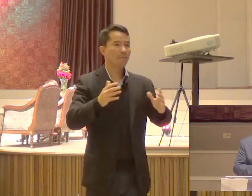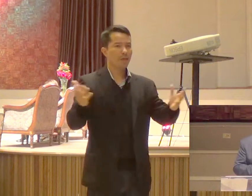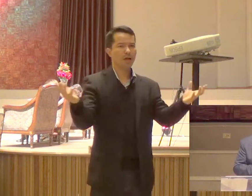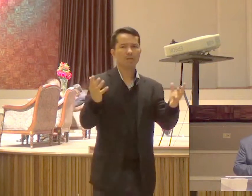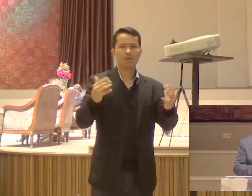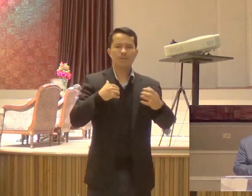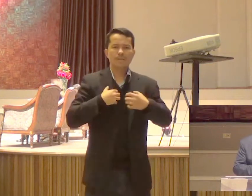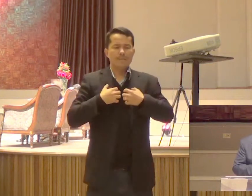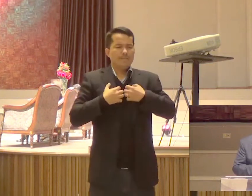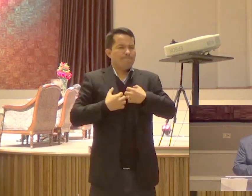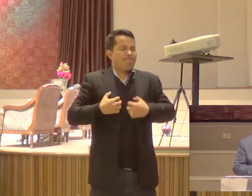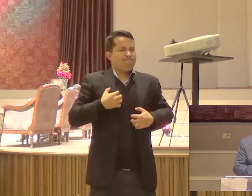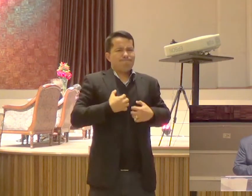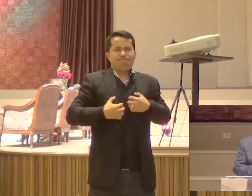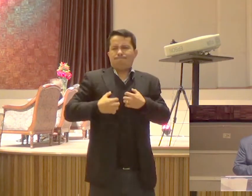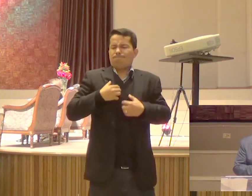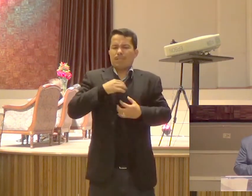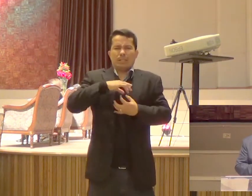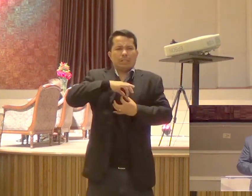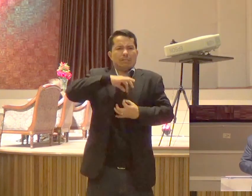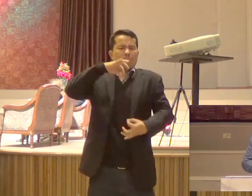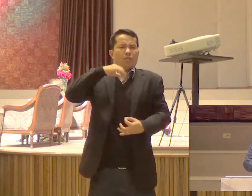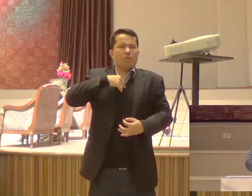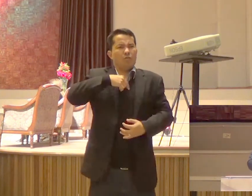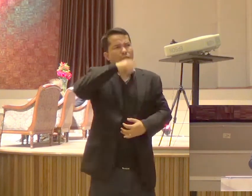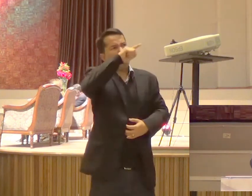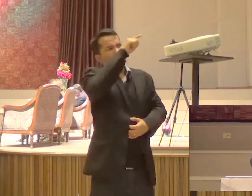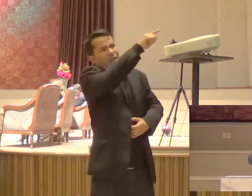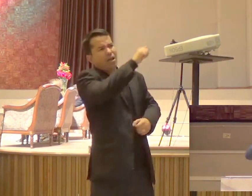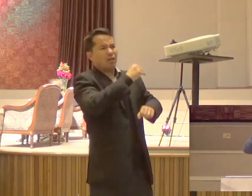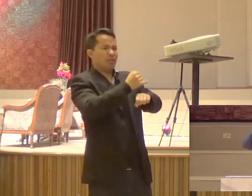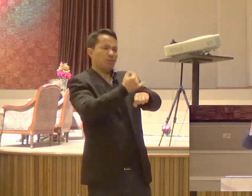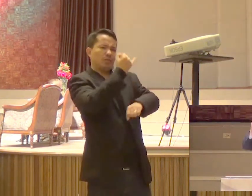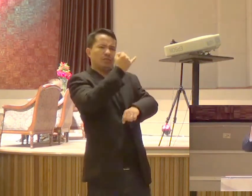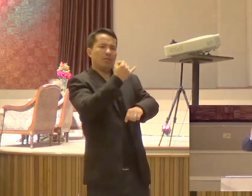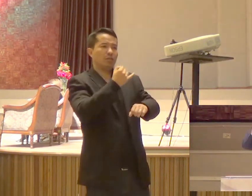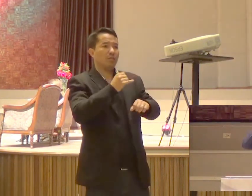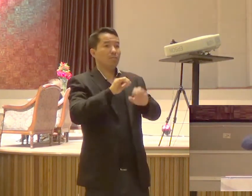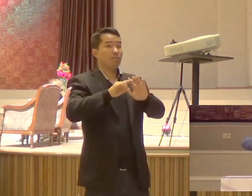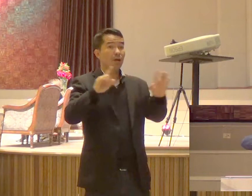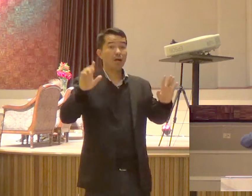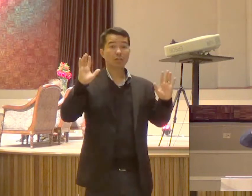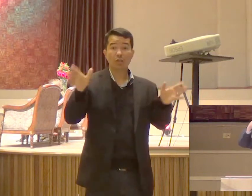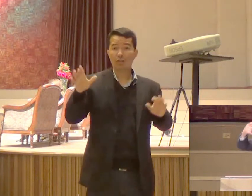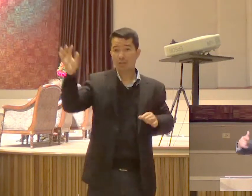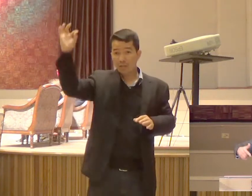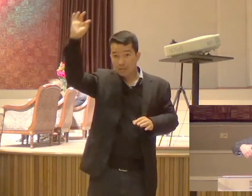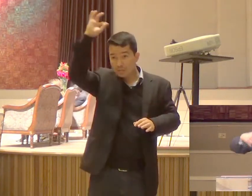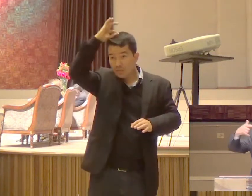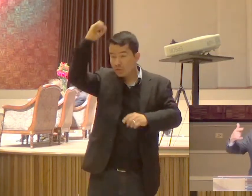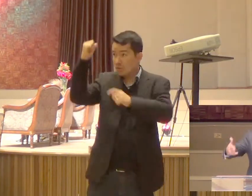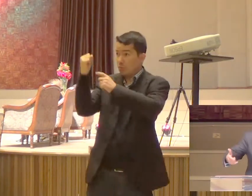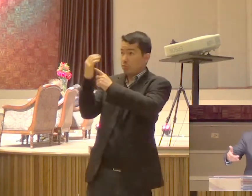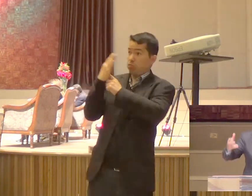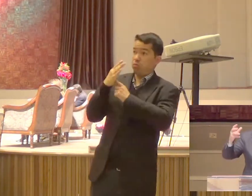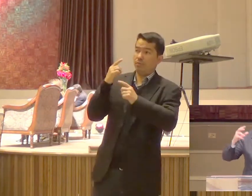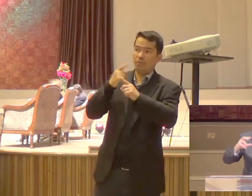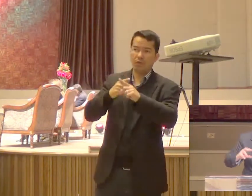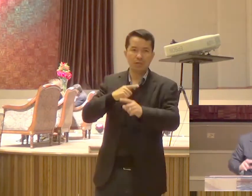para Jerusalém Não sabendo que ali me acontecerá Senão que o Espírito Santo De cidade em cidade Me assegura Que me esperam